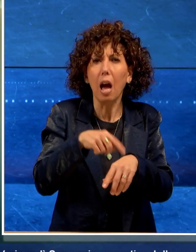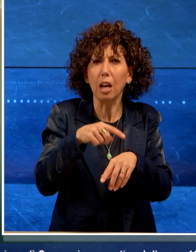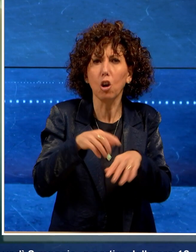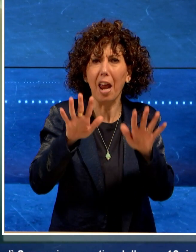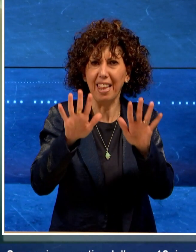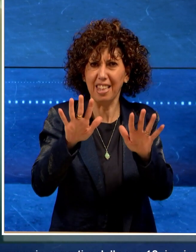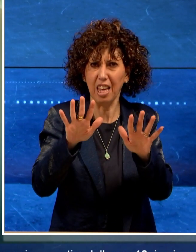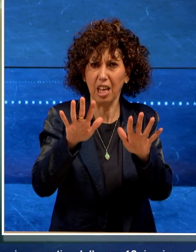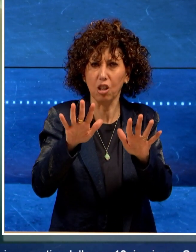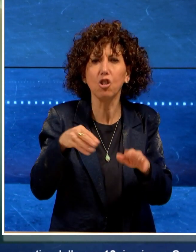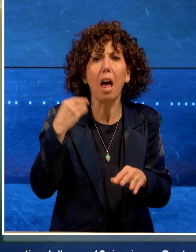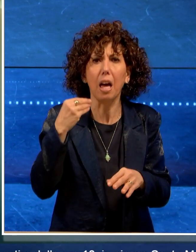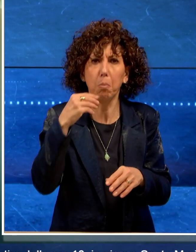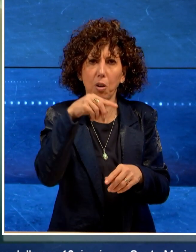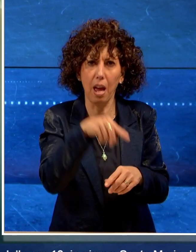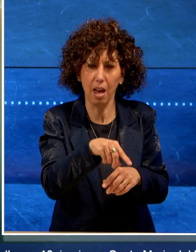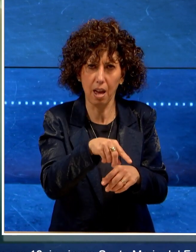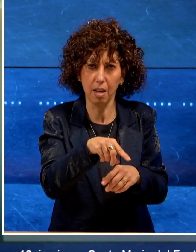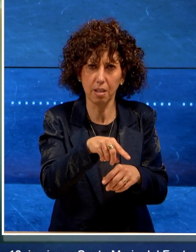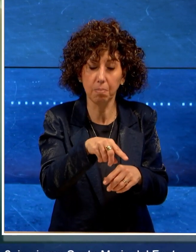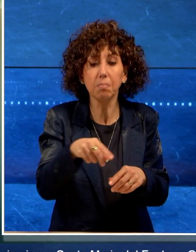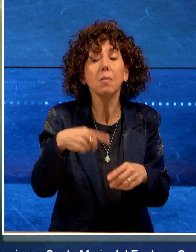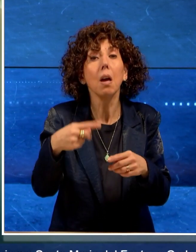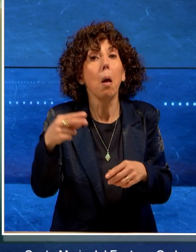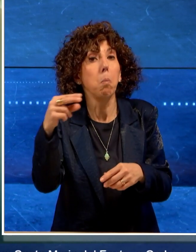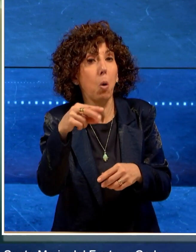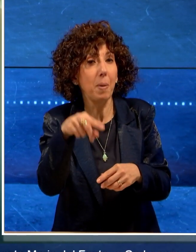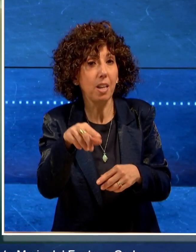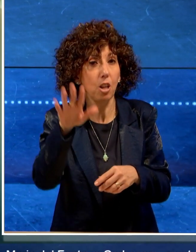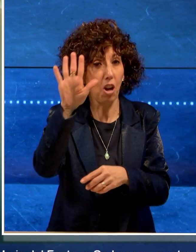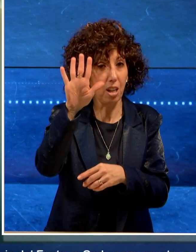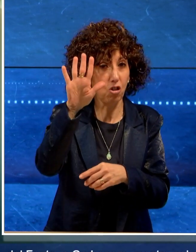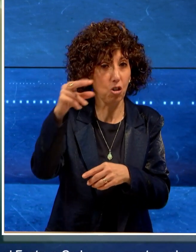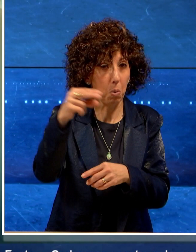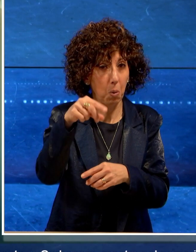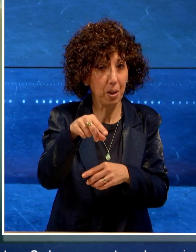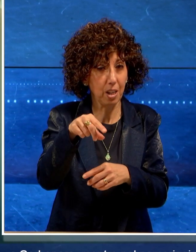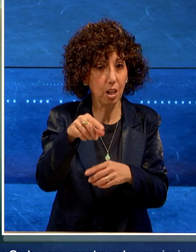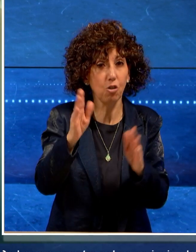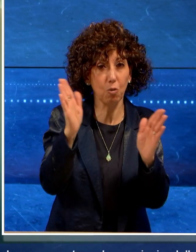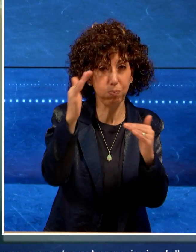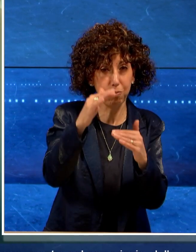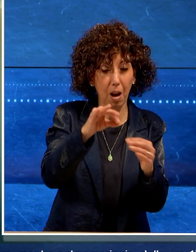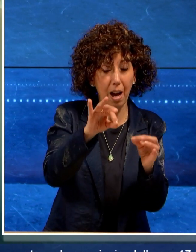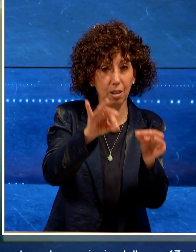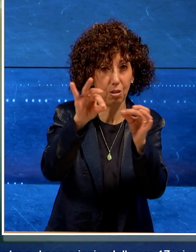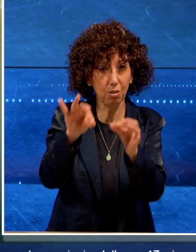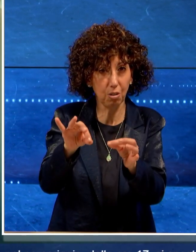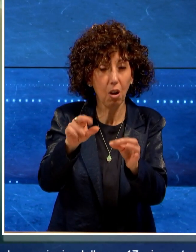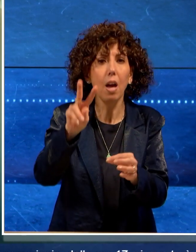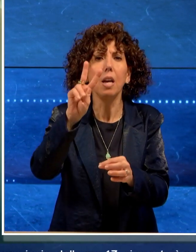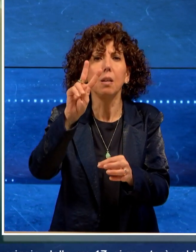dalle 10 a Carbonara mentre nel pomeriggio alle 17 si sposterà nel